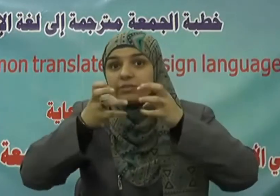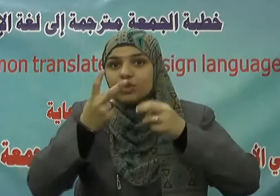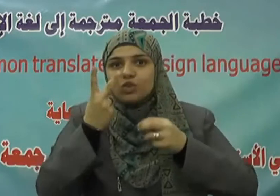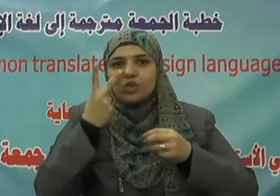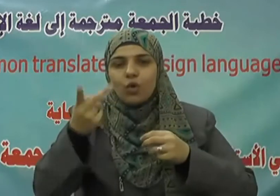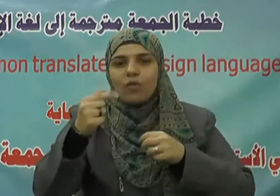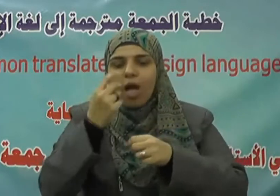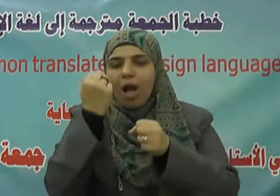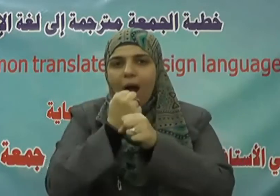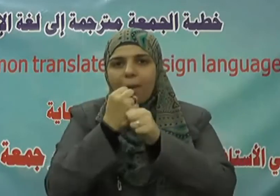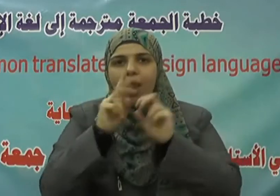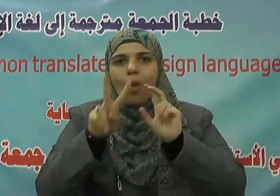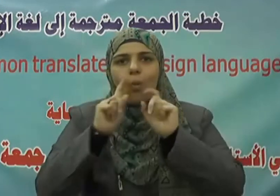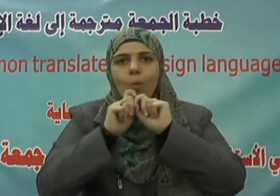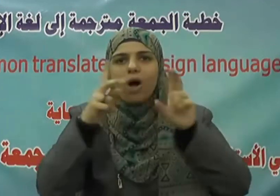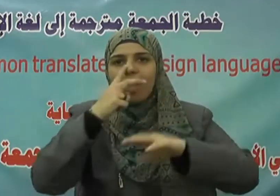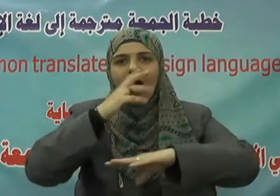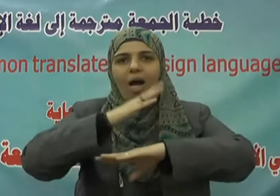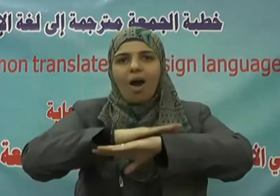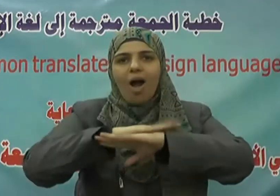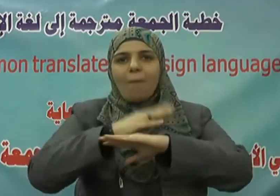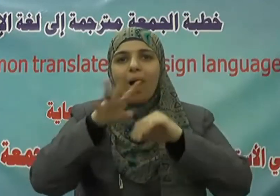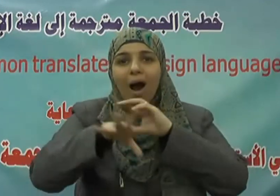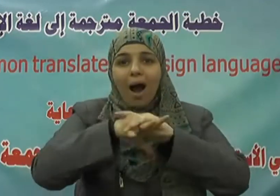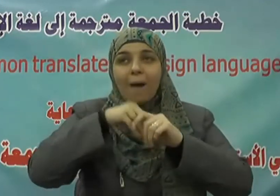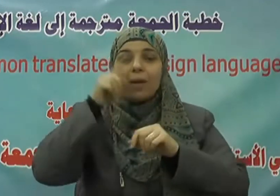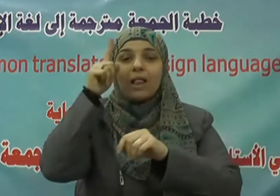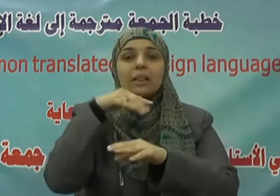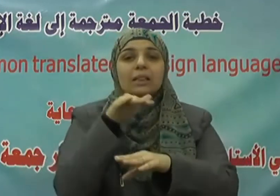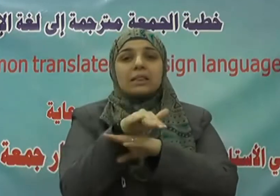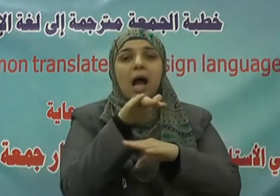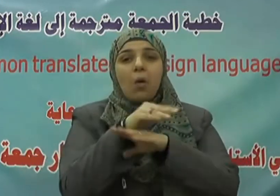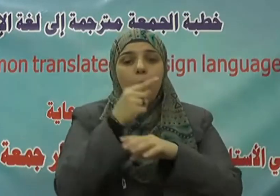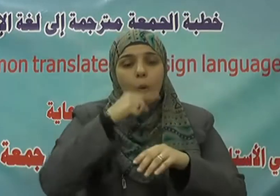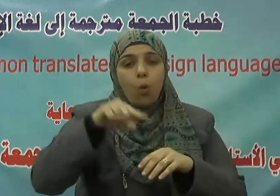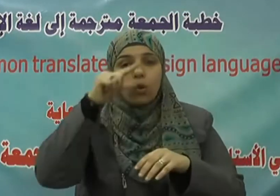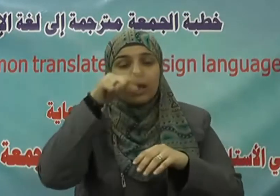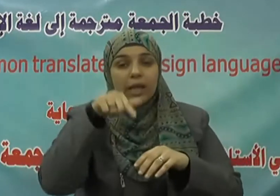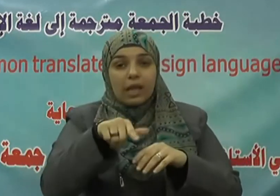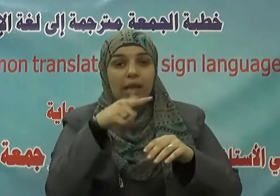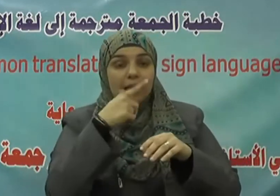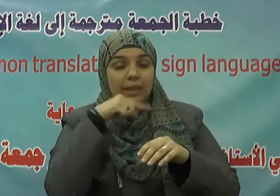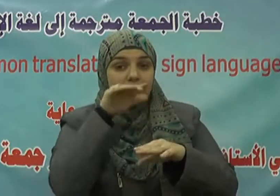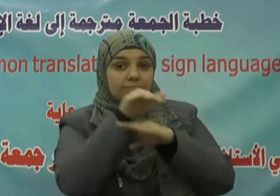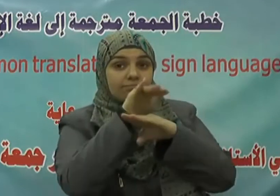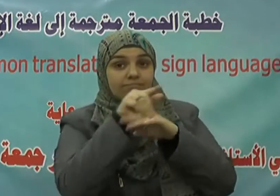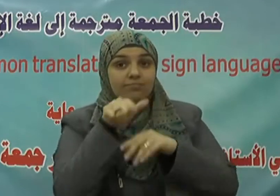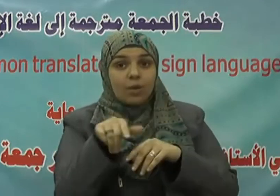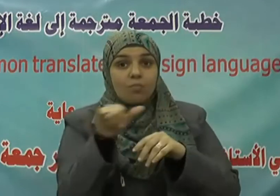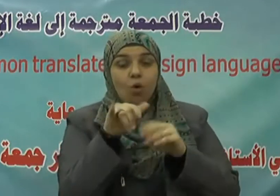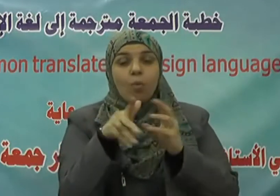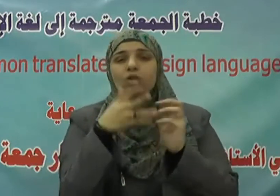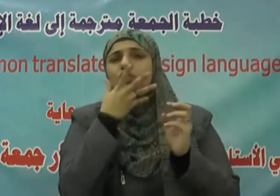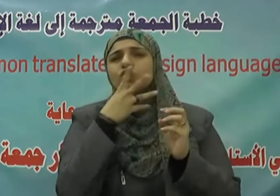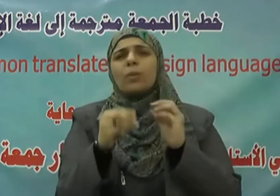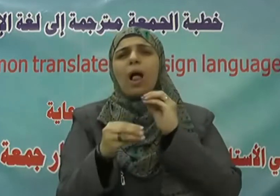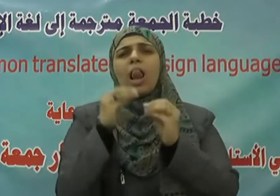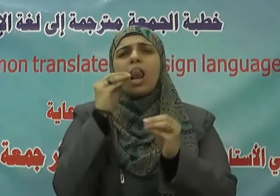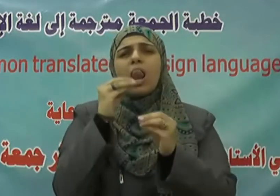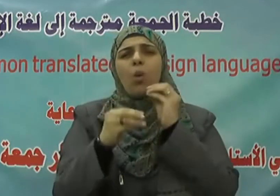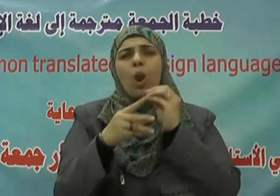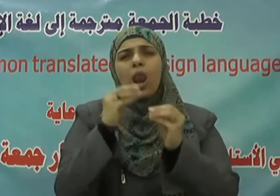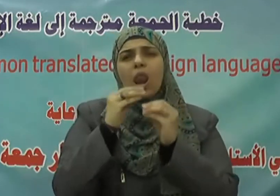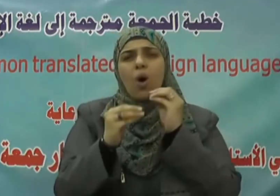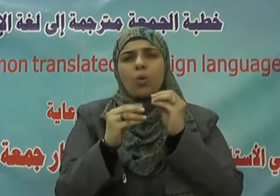الأخلاقية التي دعا إليها القرآن الكريم ليست لونا من ألوان الترف